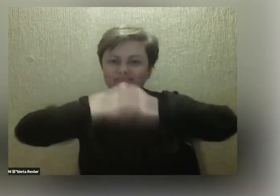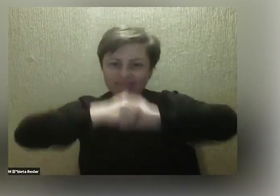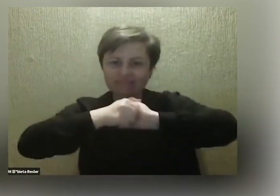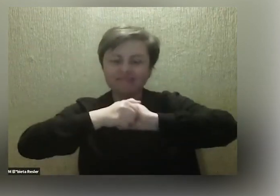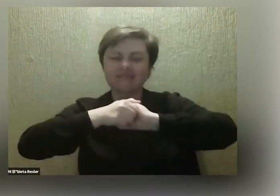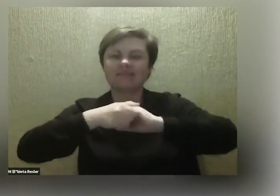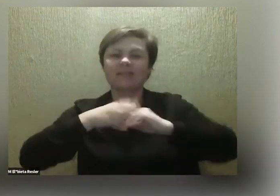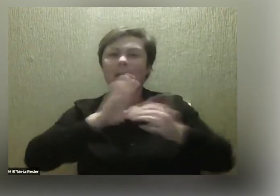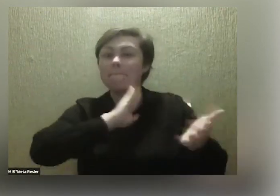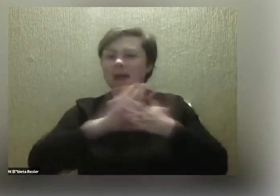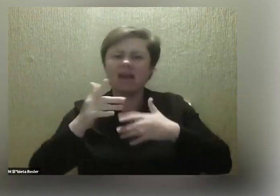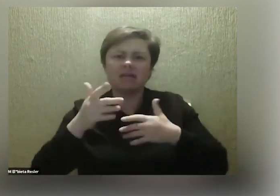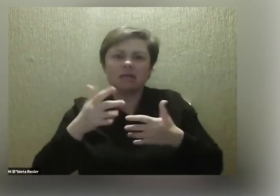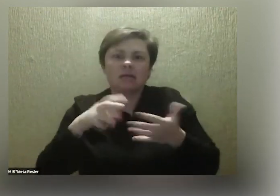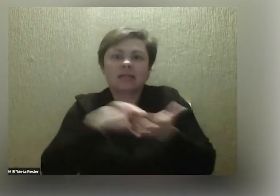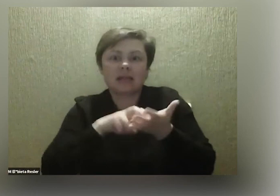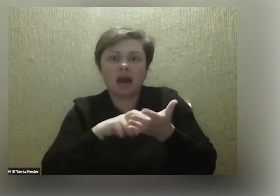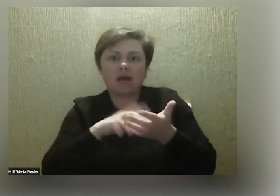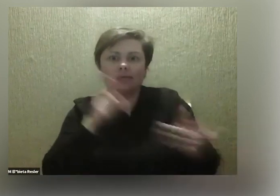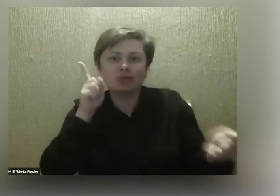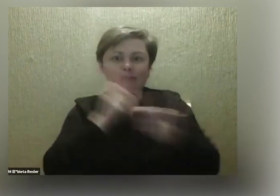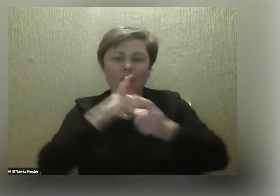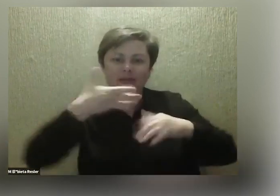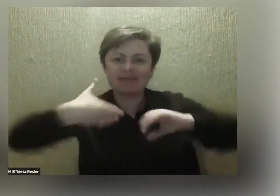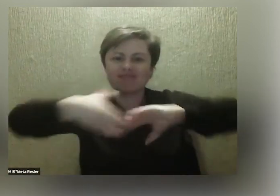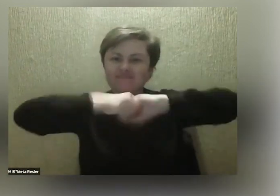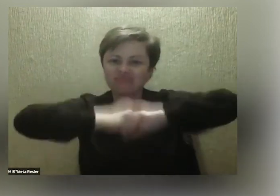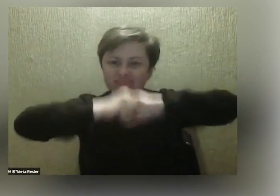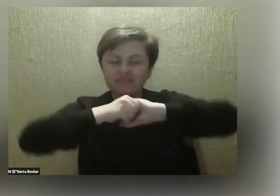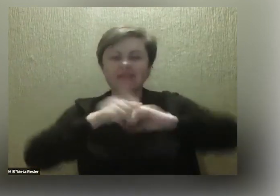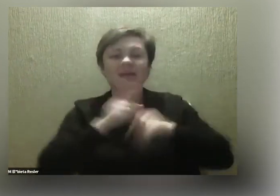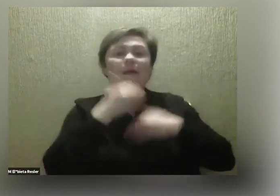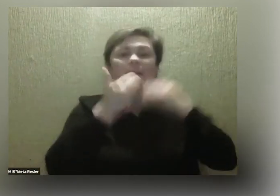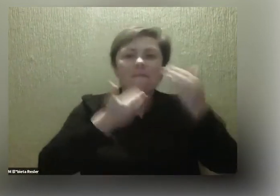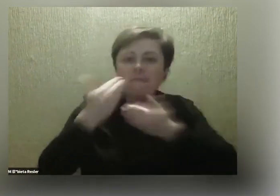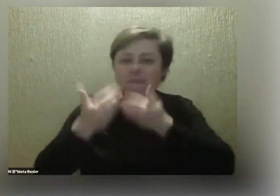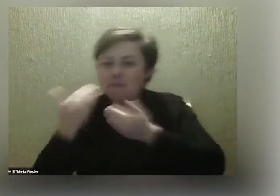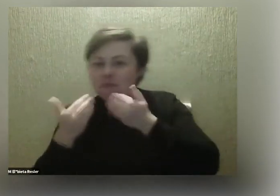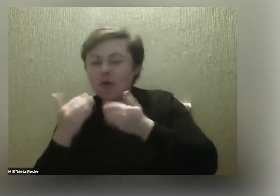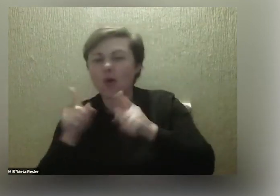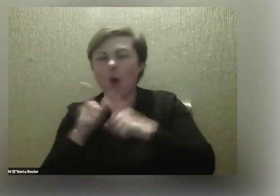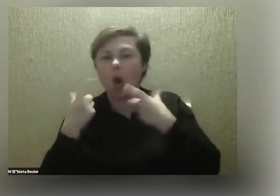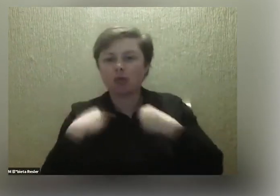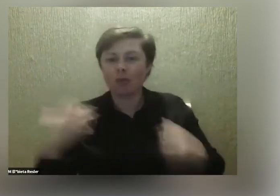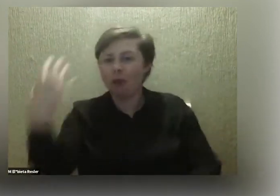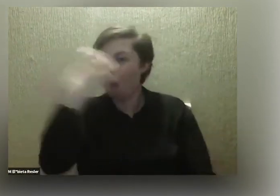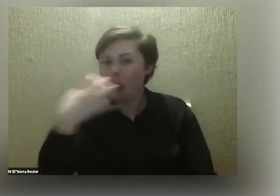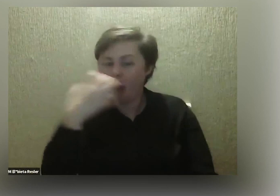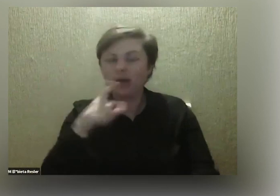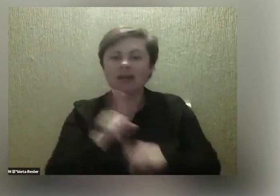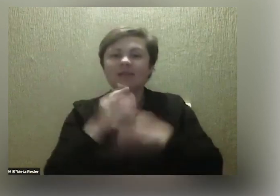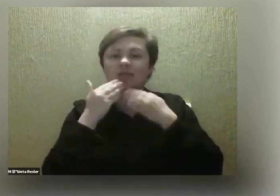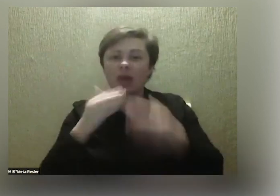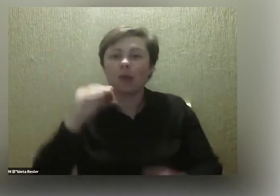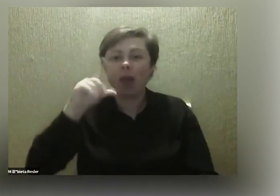Też na to liczę. Zdecydowanie. Życzymy wam wszystkiego dobrego. Pozdrawiamy tych, którzy nas oglądali. Dziękujemy